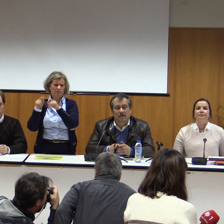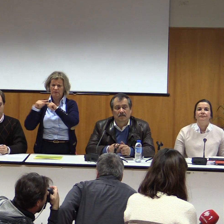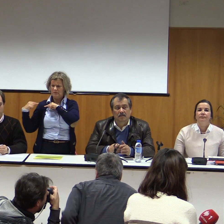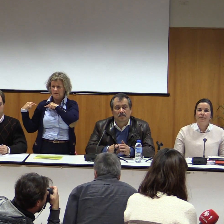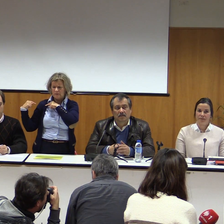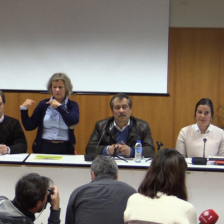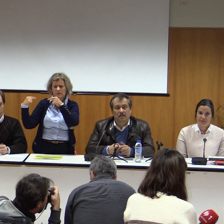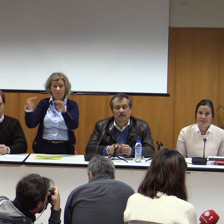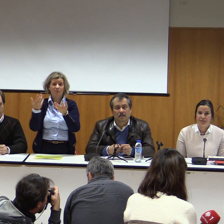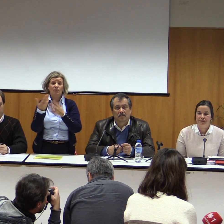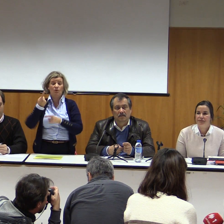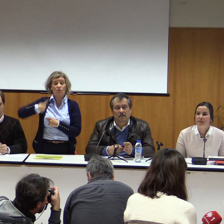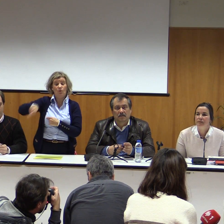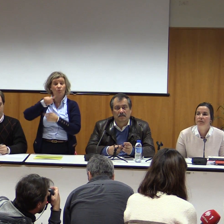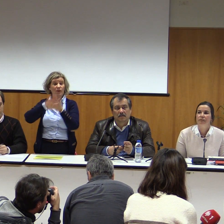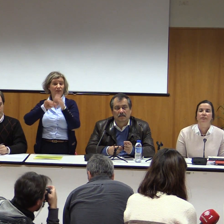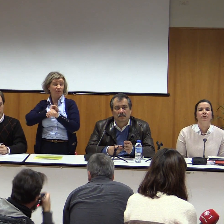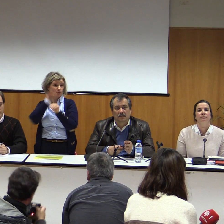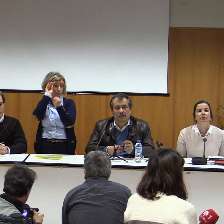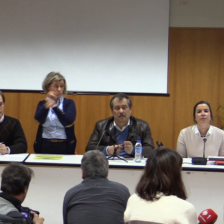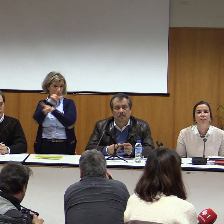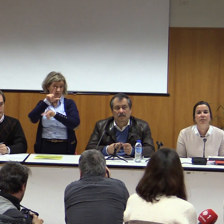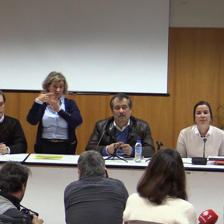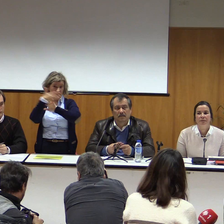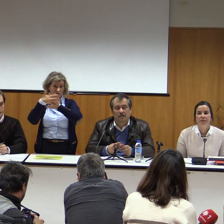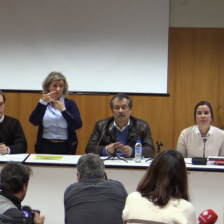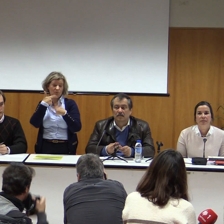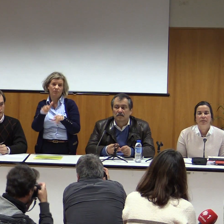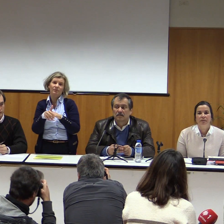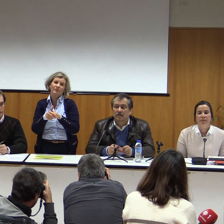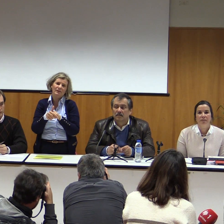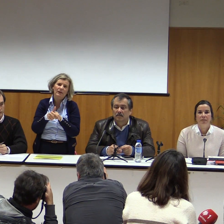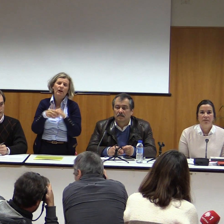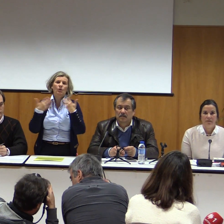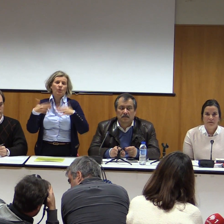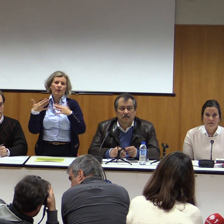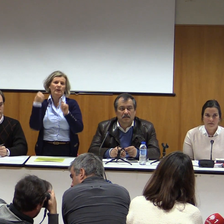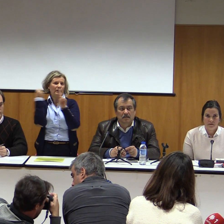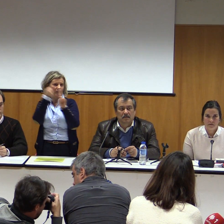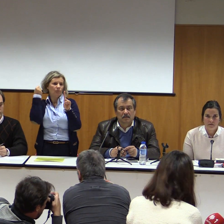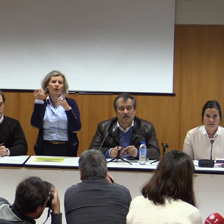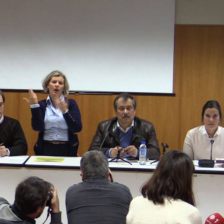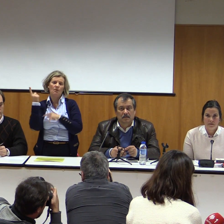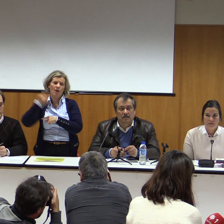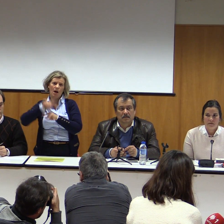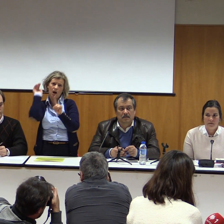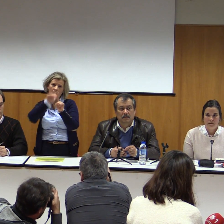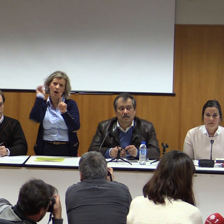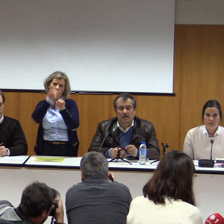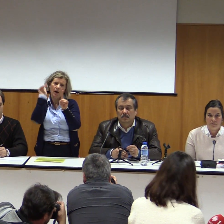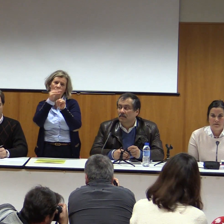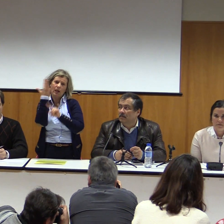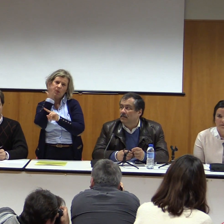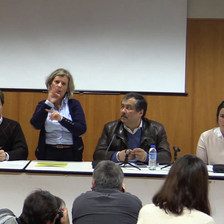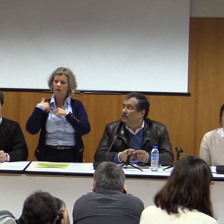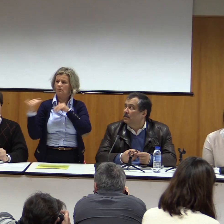em que a LGP está presente, a Língua Gestual Portuguesa, e nós, os docentes de Língua Gestual Portuguesa, temos tido uma grande junta